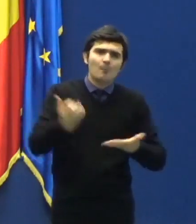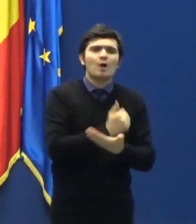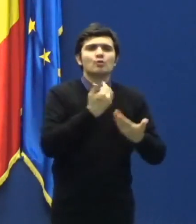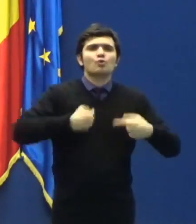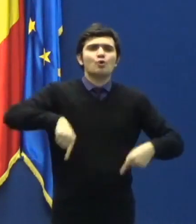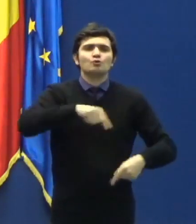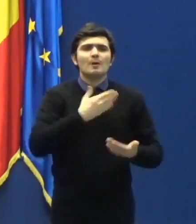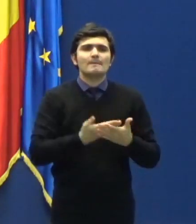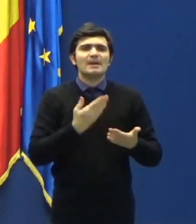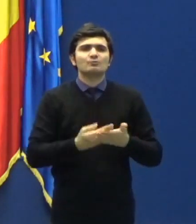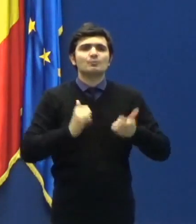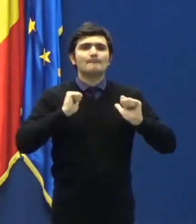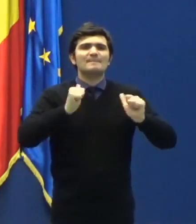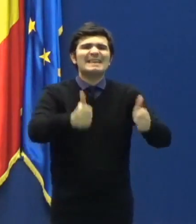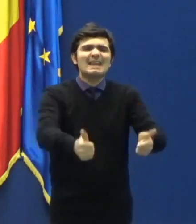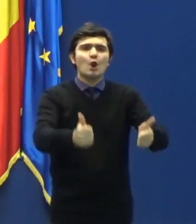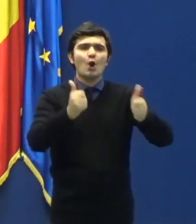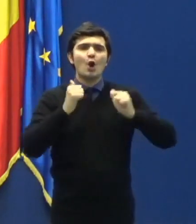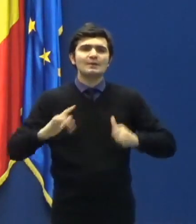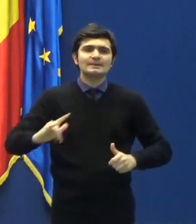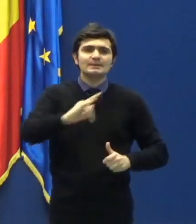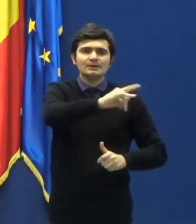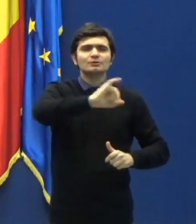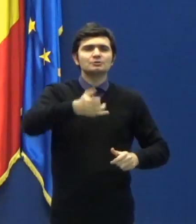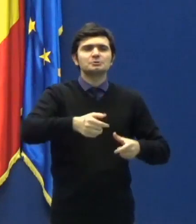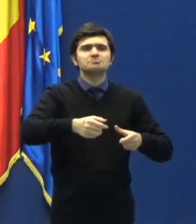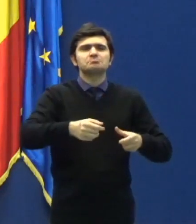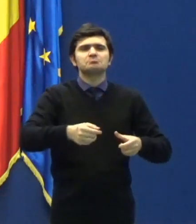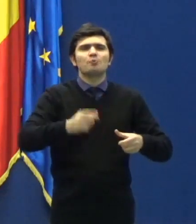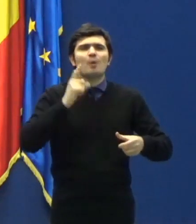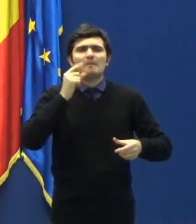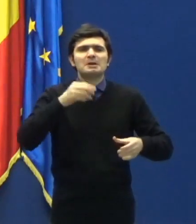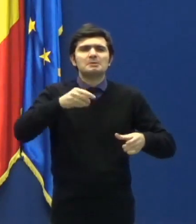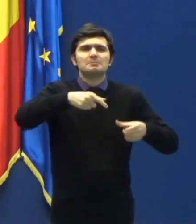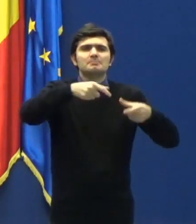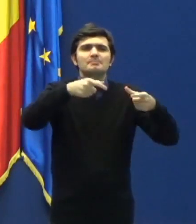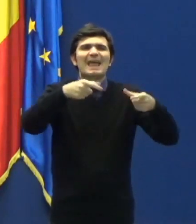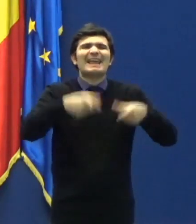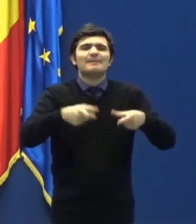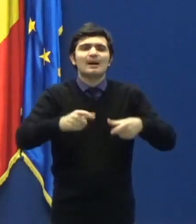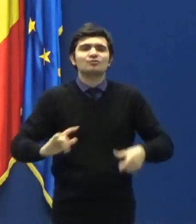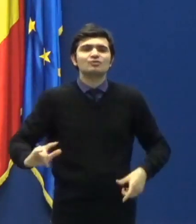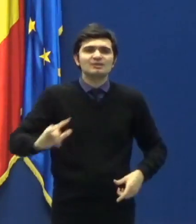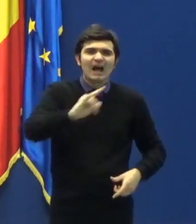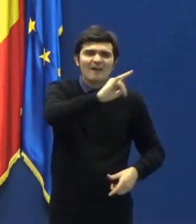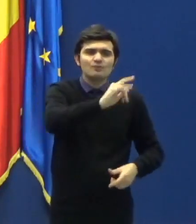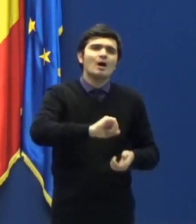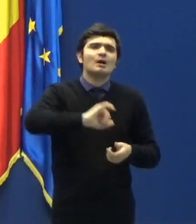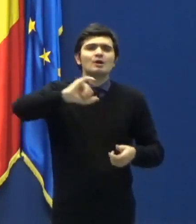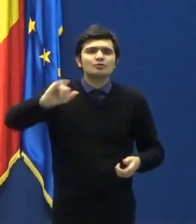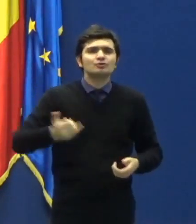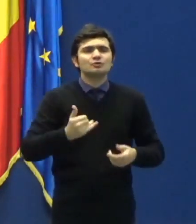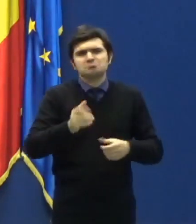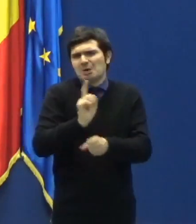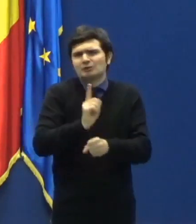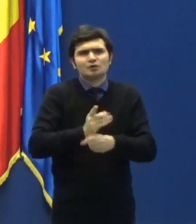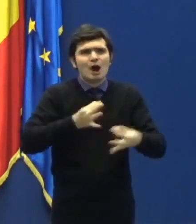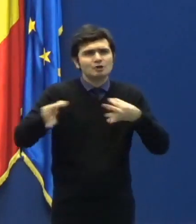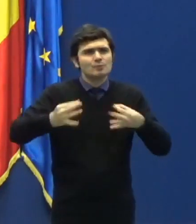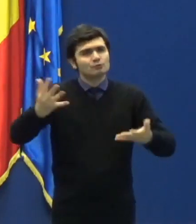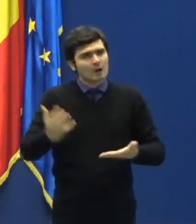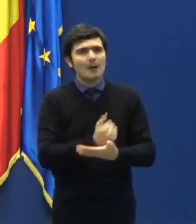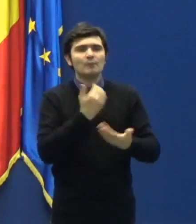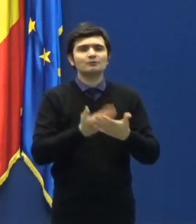echipajele aeronavelor sau pentru șoferii camioanelor care